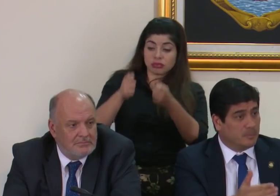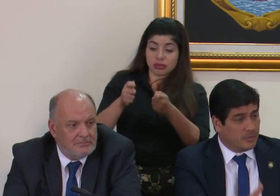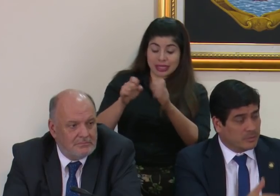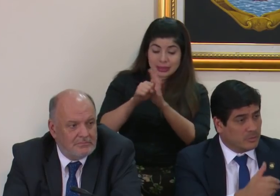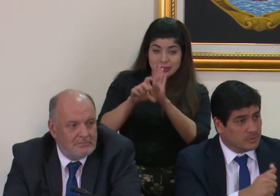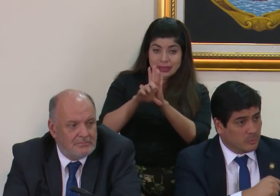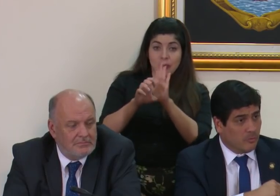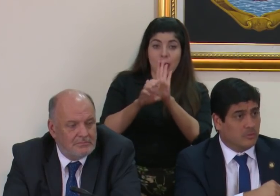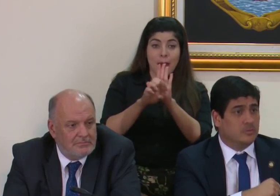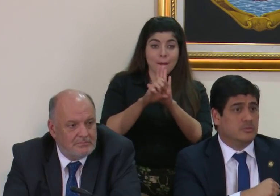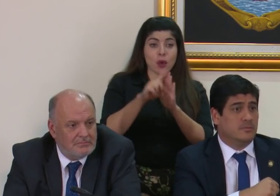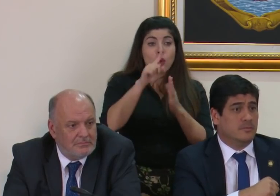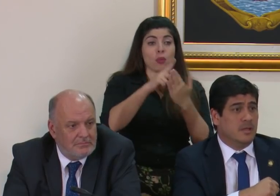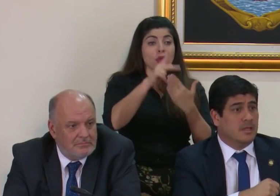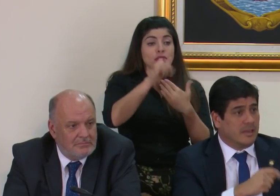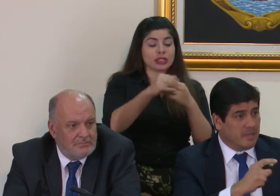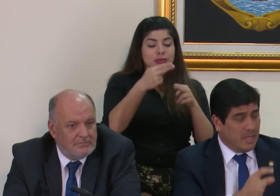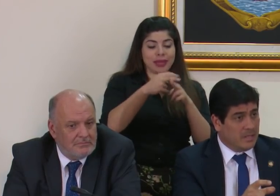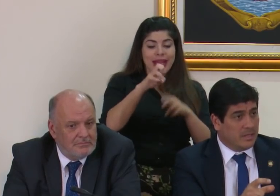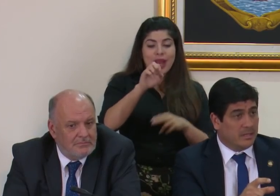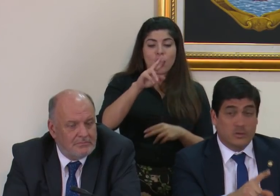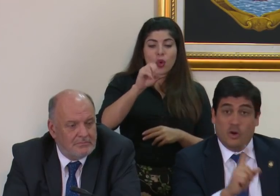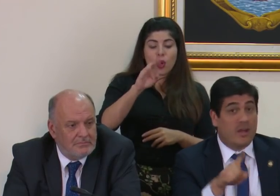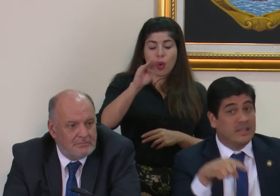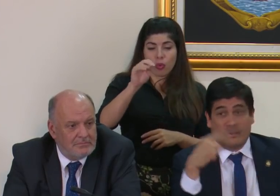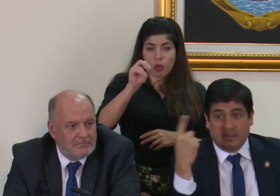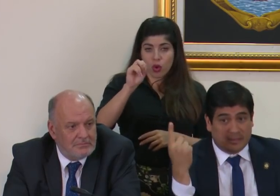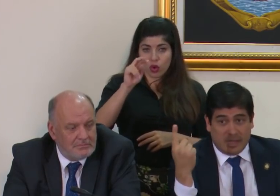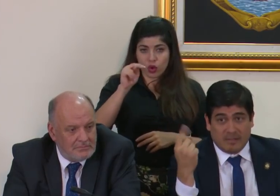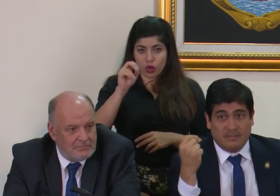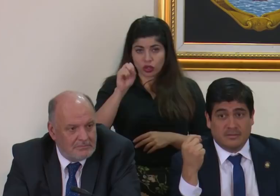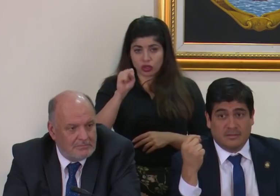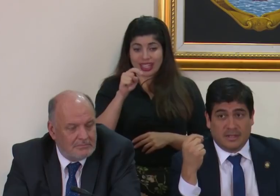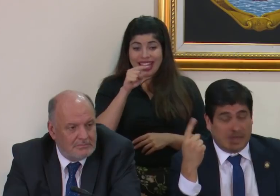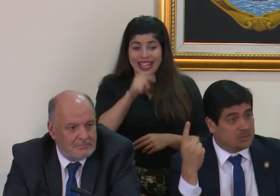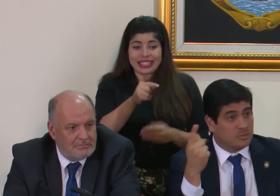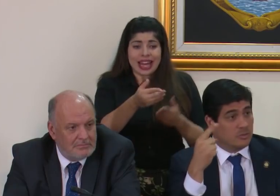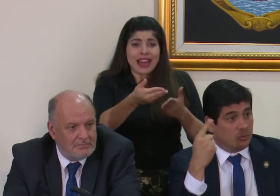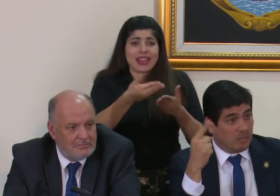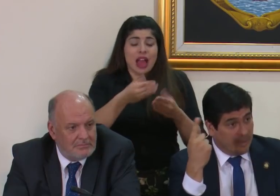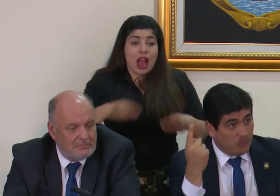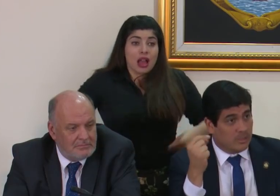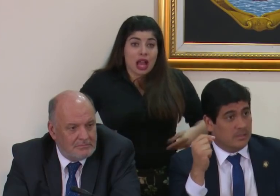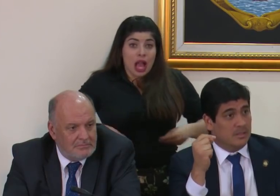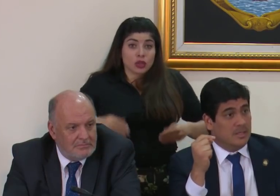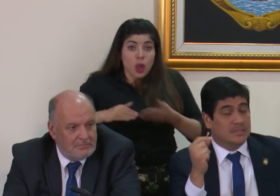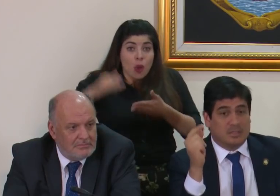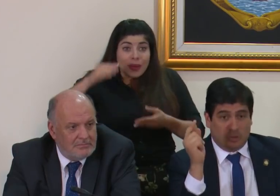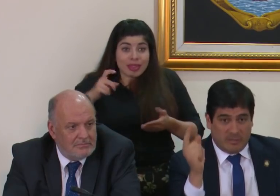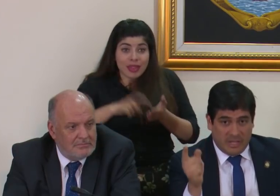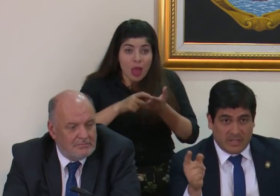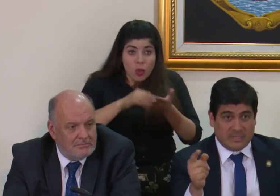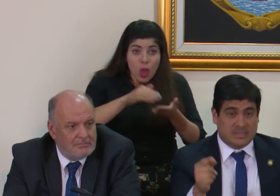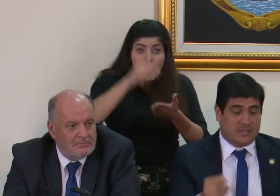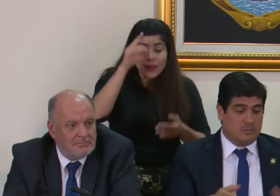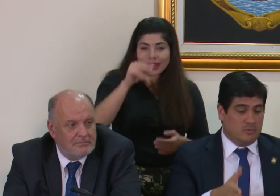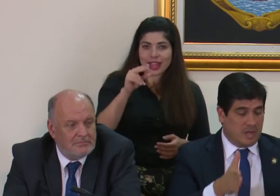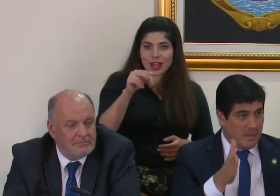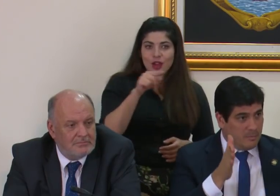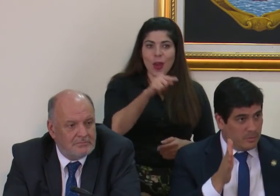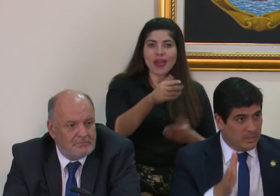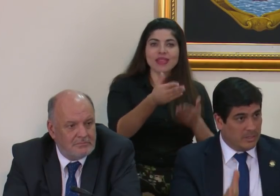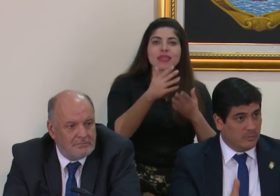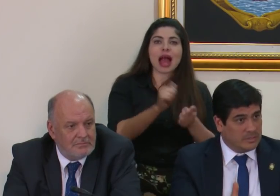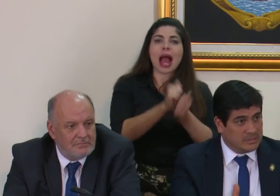importante el proyecto de los eurobonos que viene no a incrementar el gasto o la deuda sino que viene a hacer